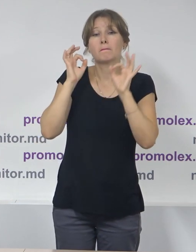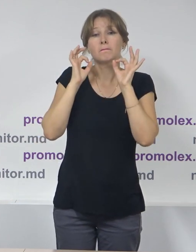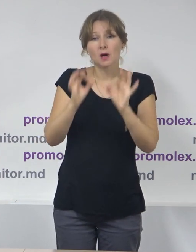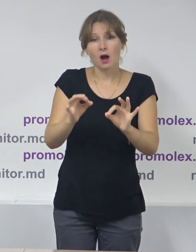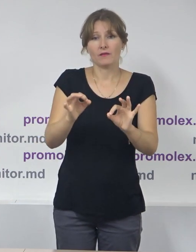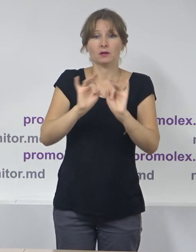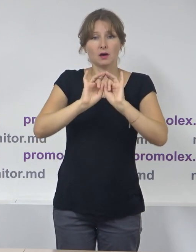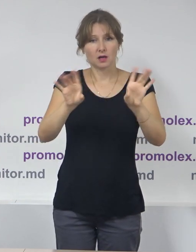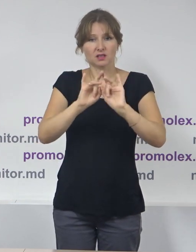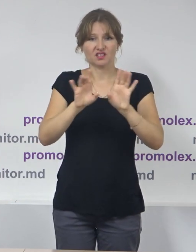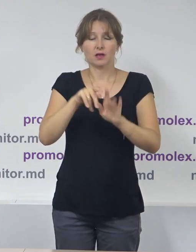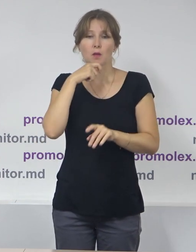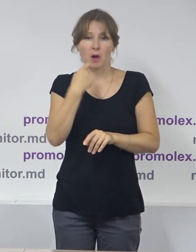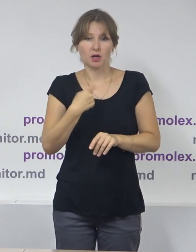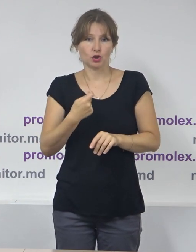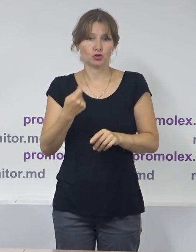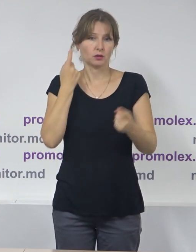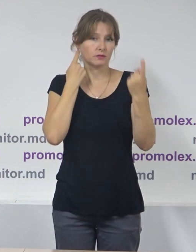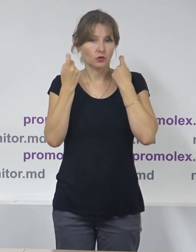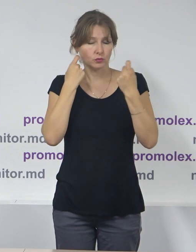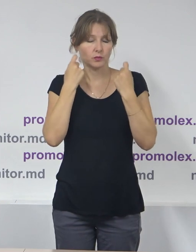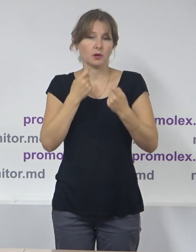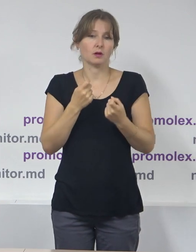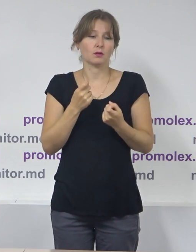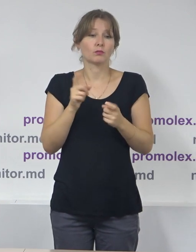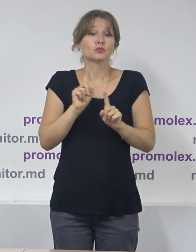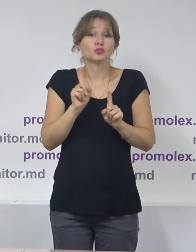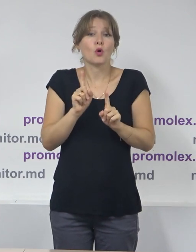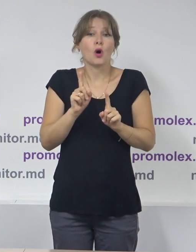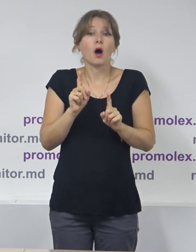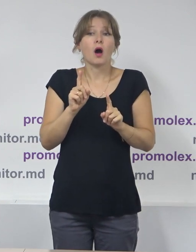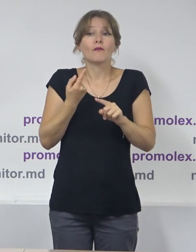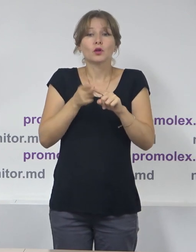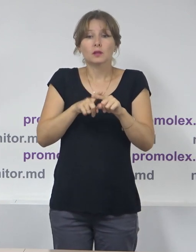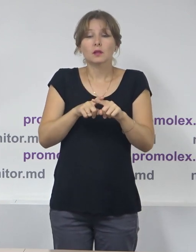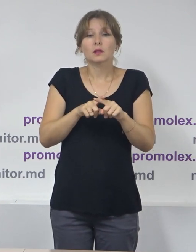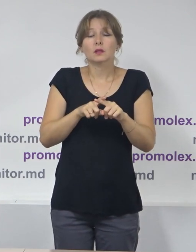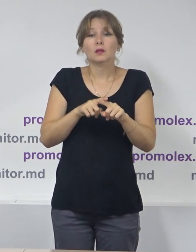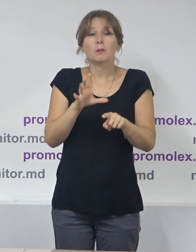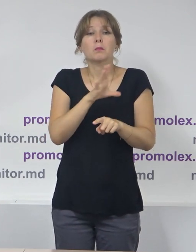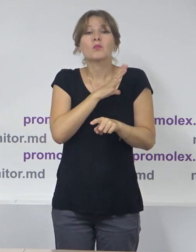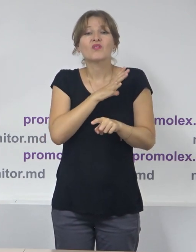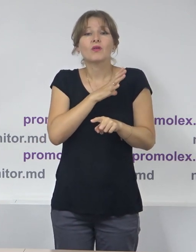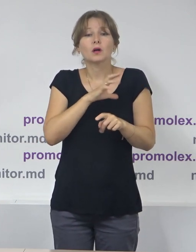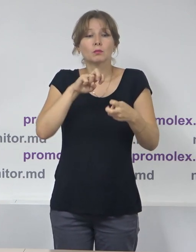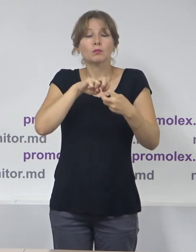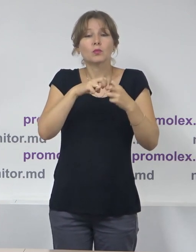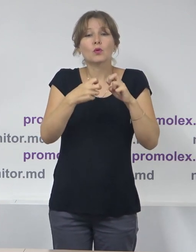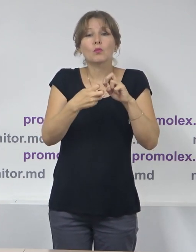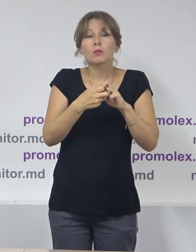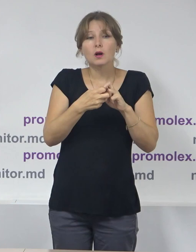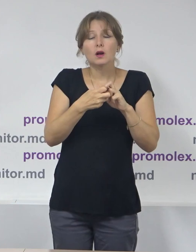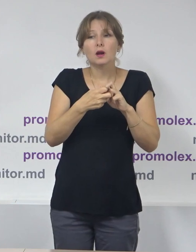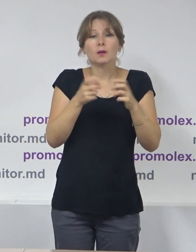și difuzare a publicității police, electorale și a mesajelor de interes public, pentru că problema respectivă ține inclusiv și de